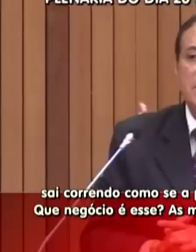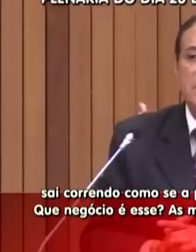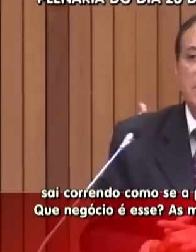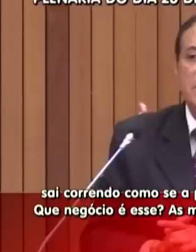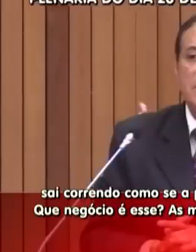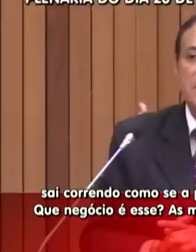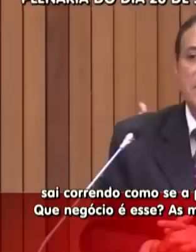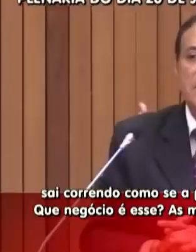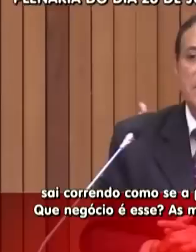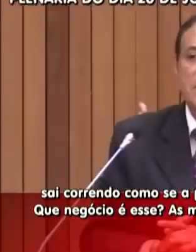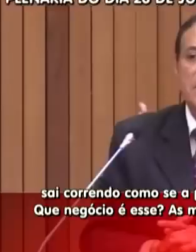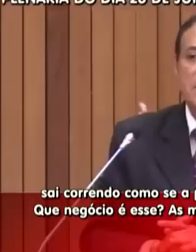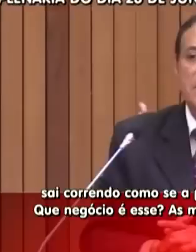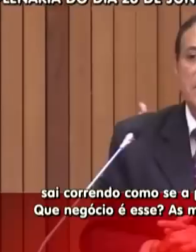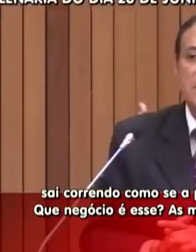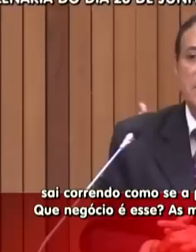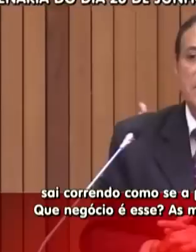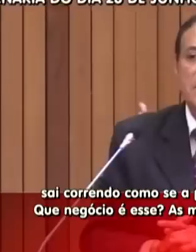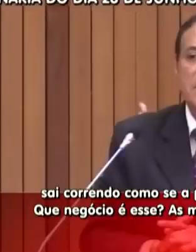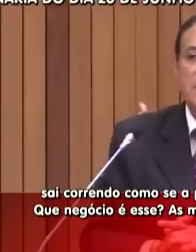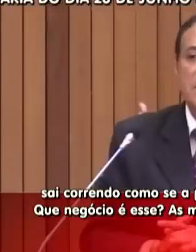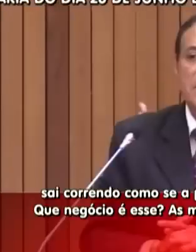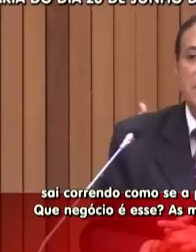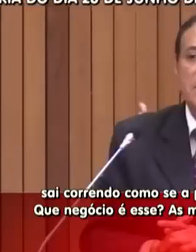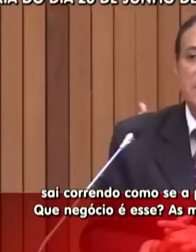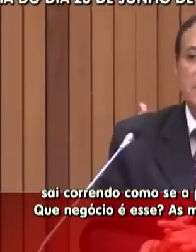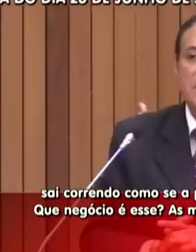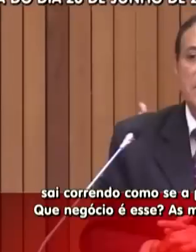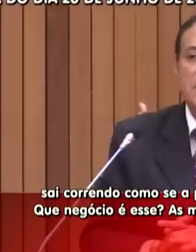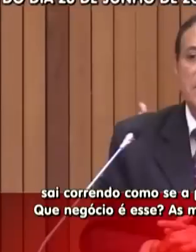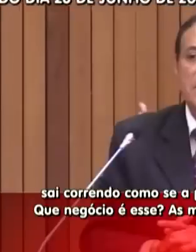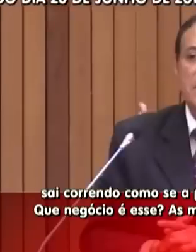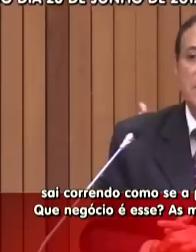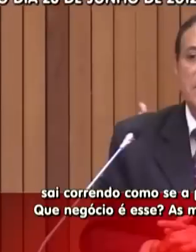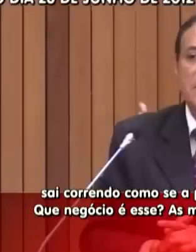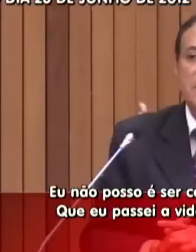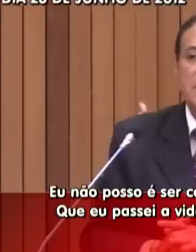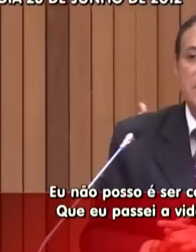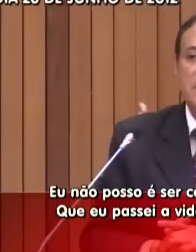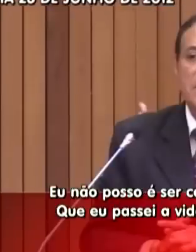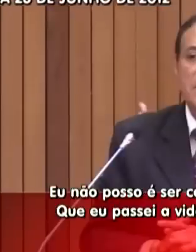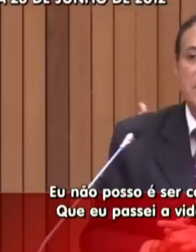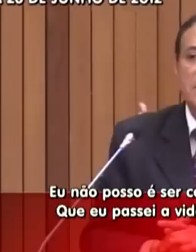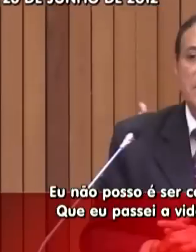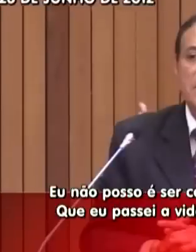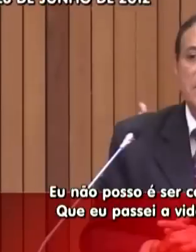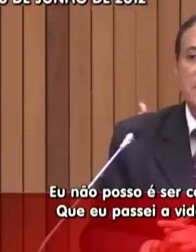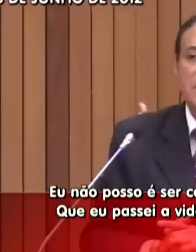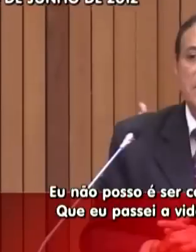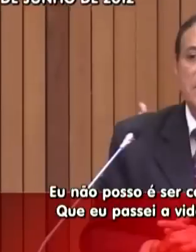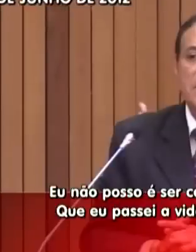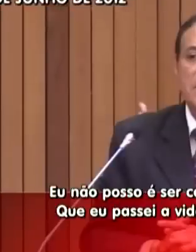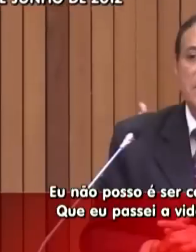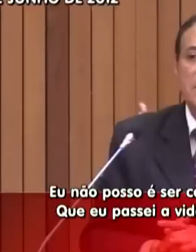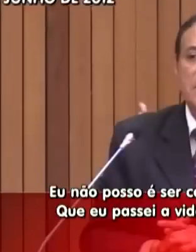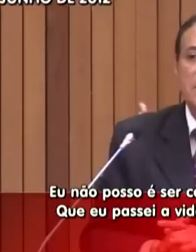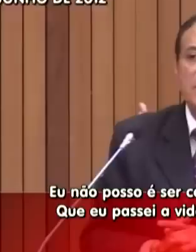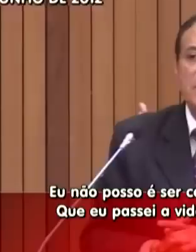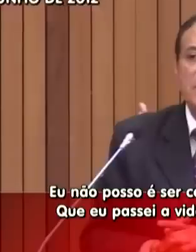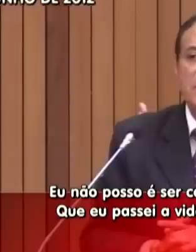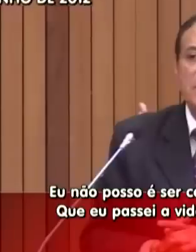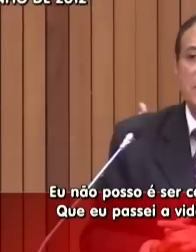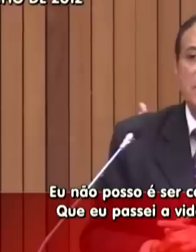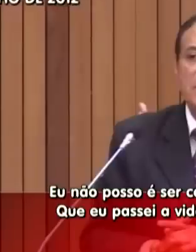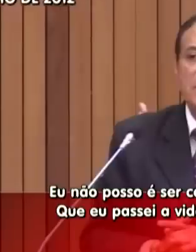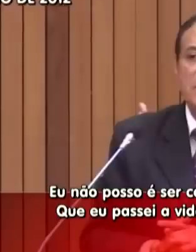a pessoa fosse leproso. Que negócio é esse? As minhas amizades façam eu. E eu não posso ser conivente com o bandido. Porque eu